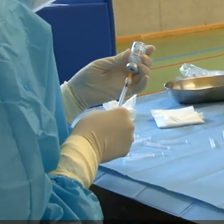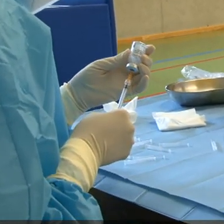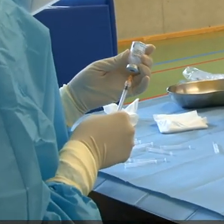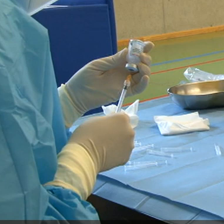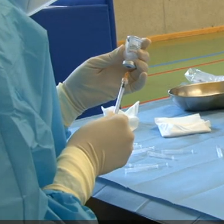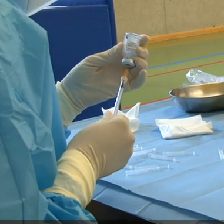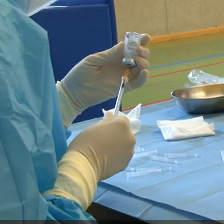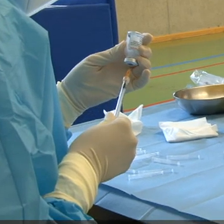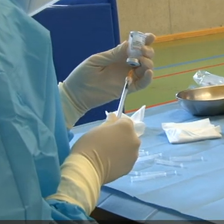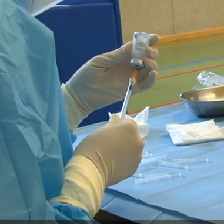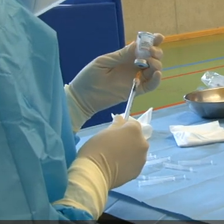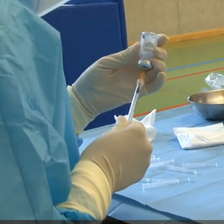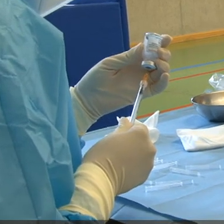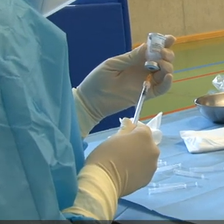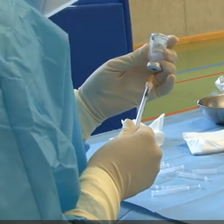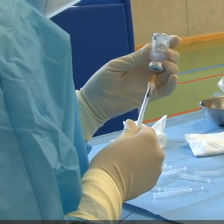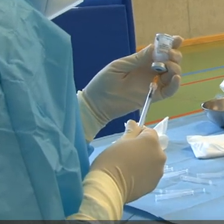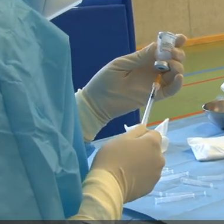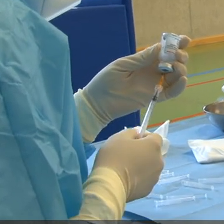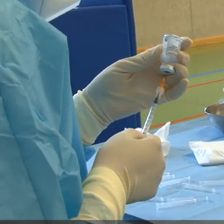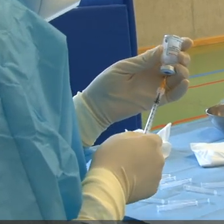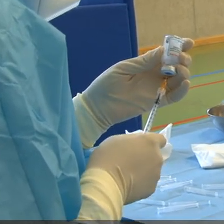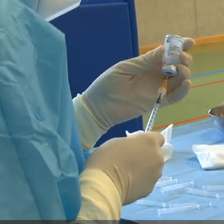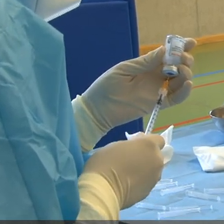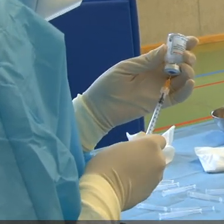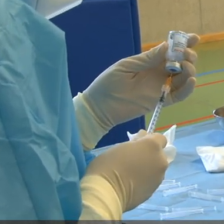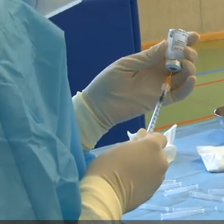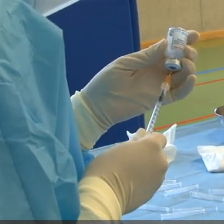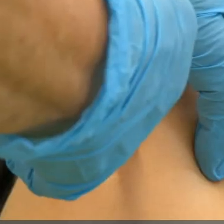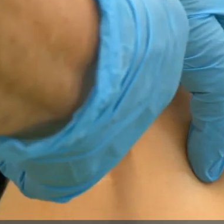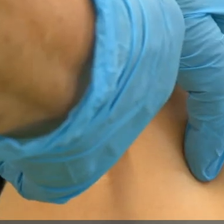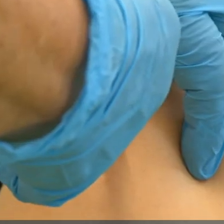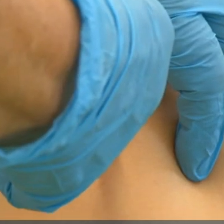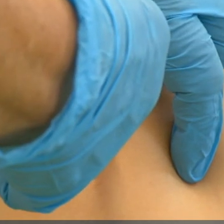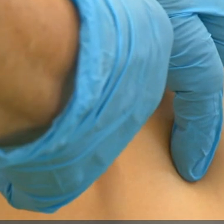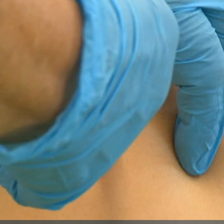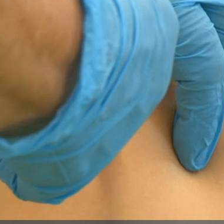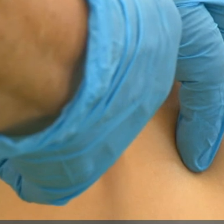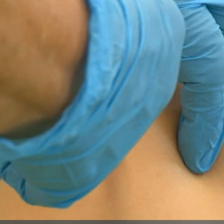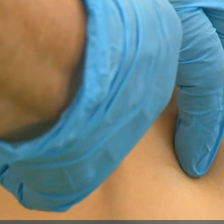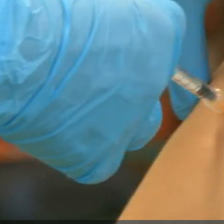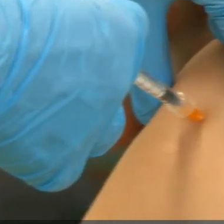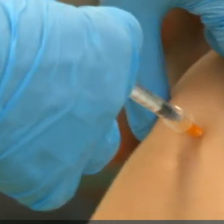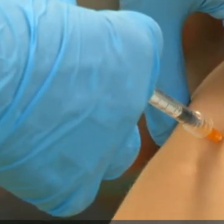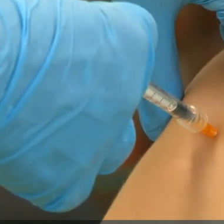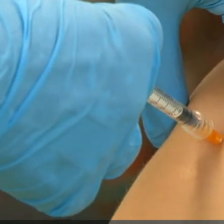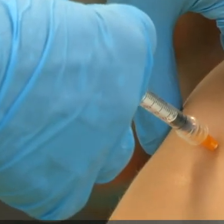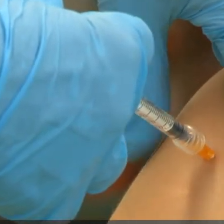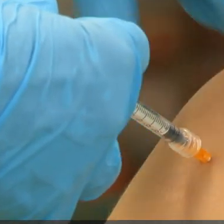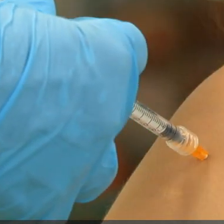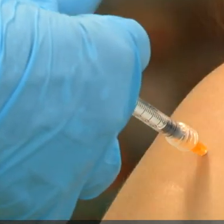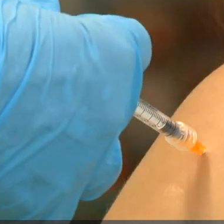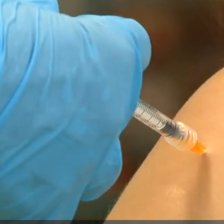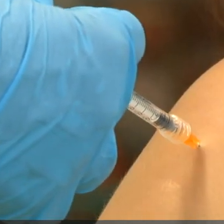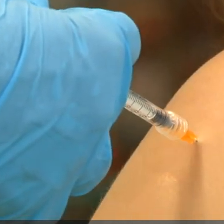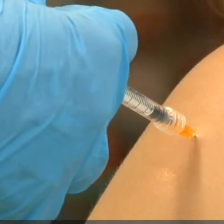saremo già chiusi il mantra del governatore che traccia un quadro in chiaro scuro in un fine anno concitato con i covid point che continuano a